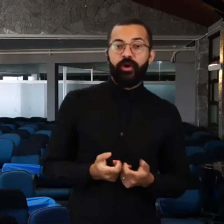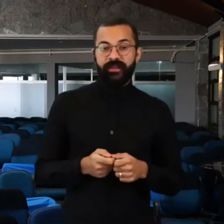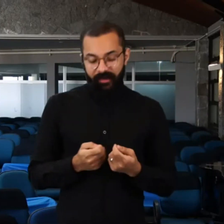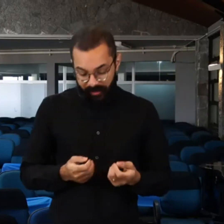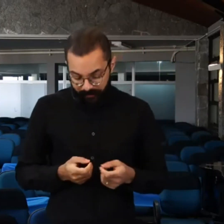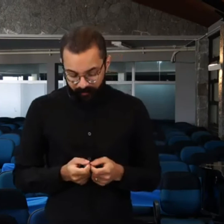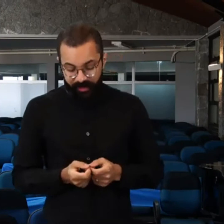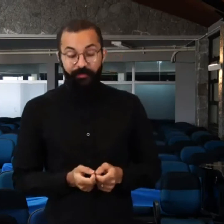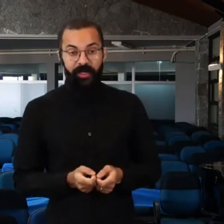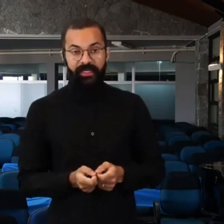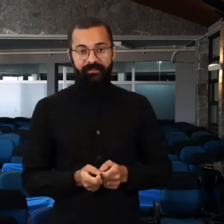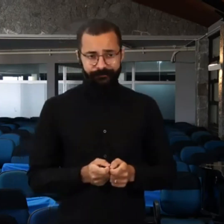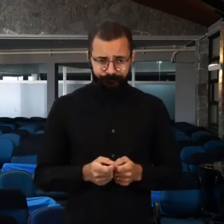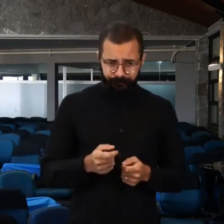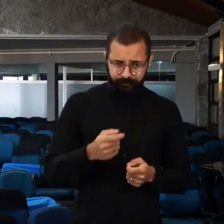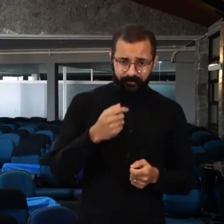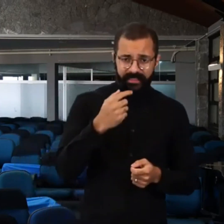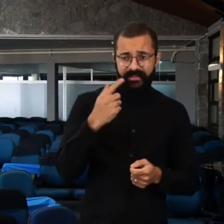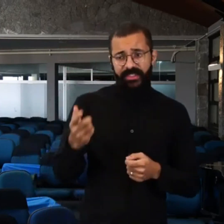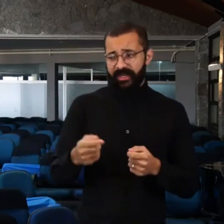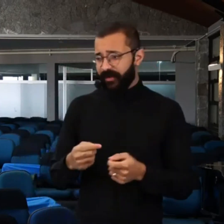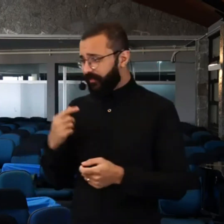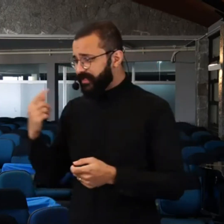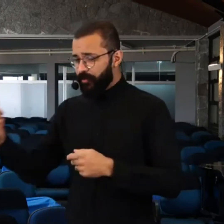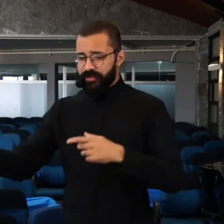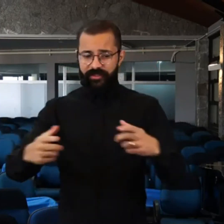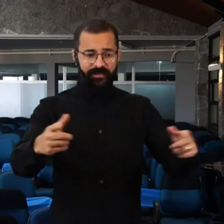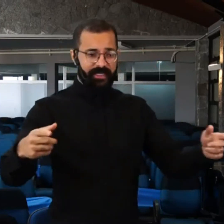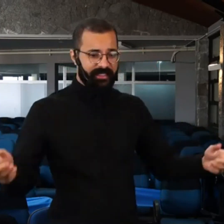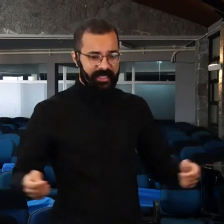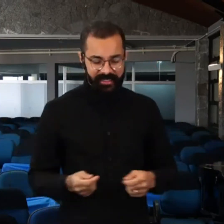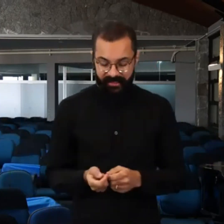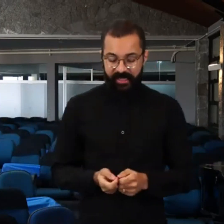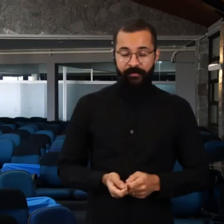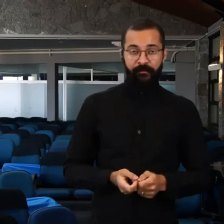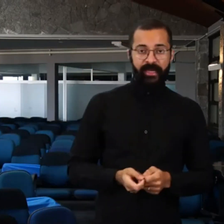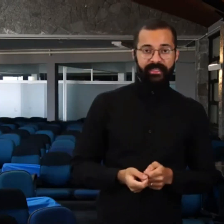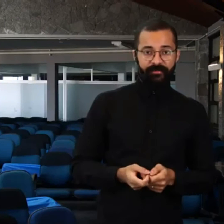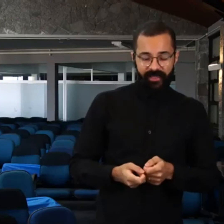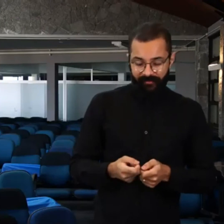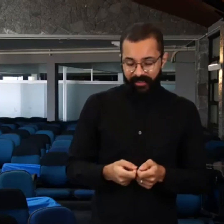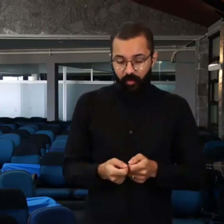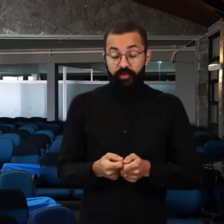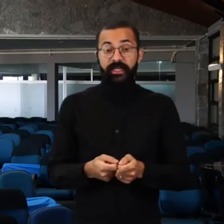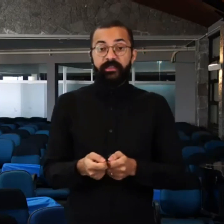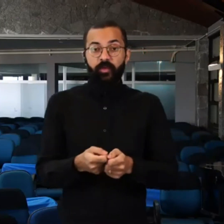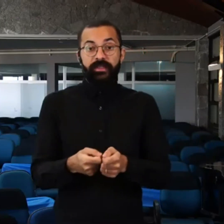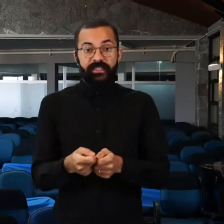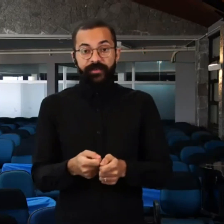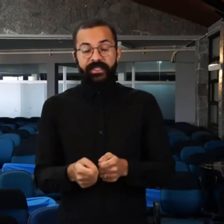cordão na mão, cheio de bolinhas. E às vezes ela ficava fazendo outras atividades na casa, mas ela ficava ali contando quantas vezes